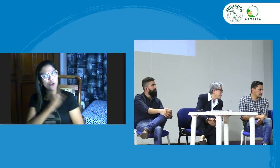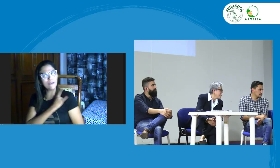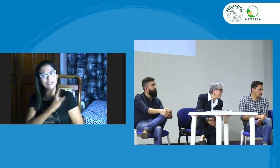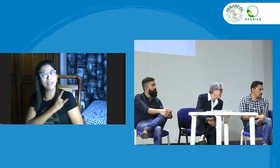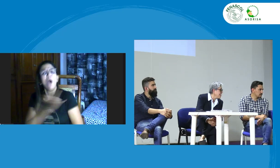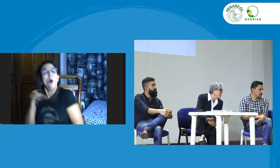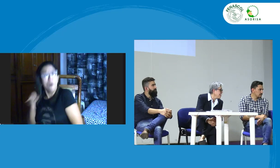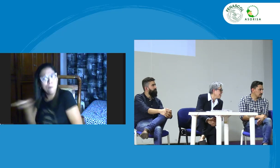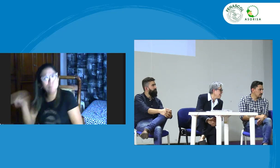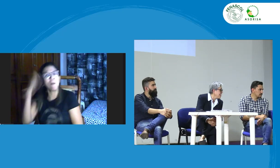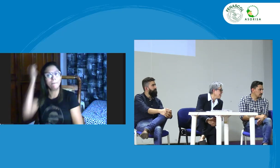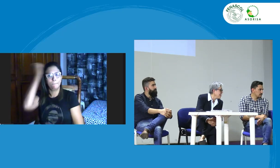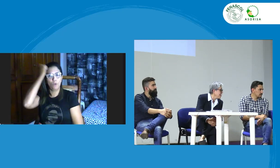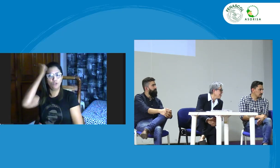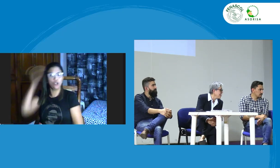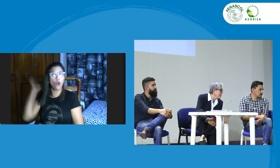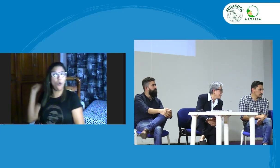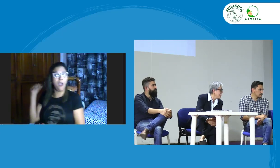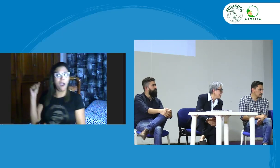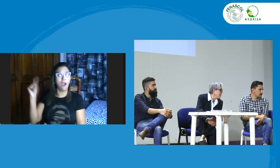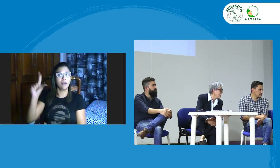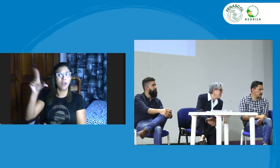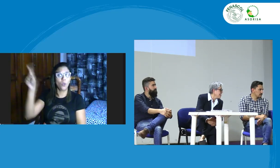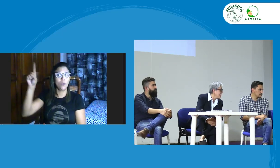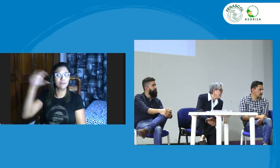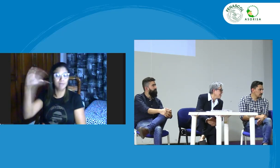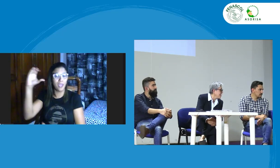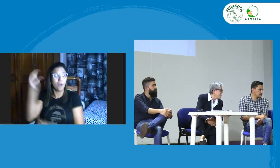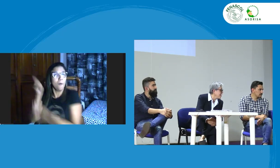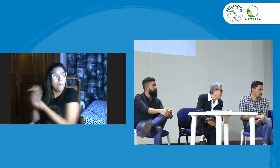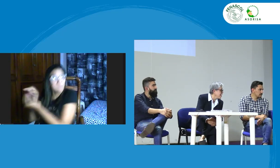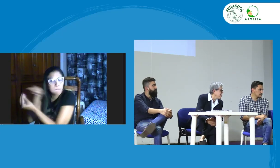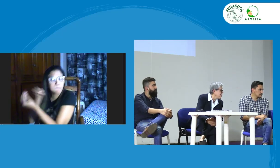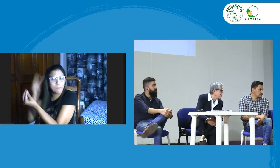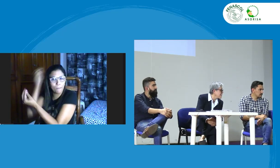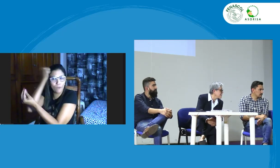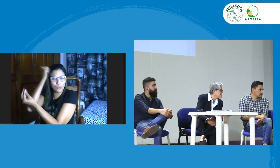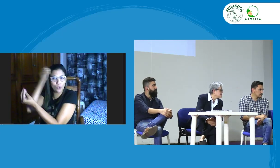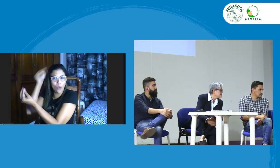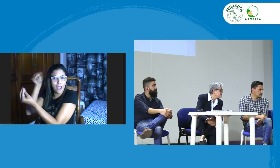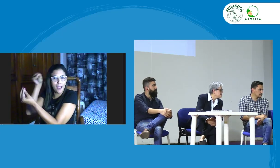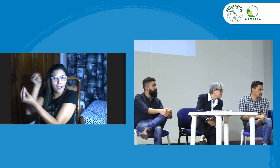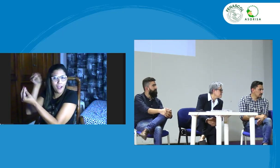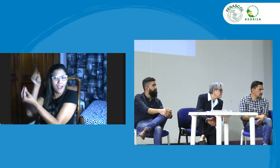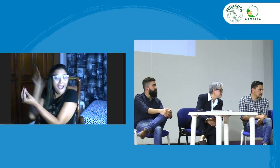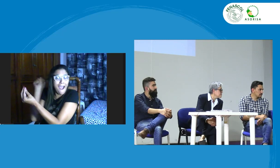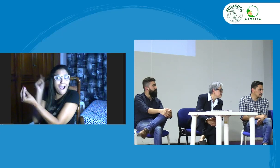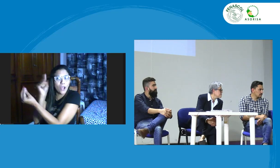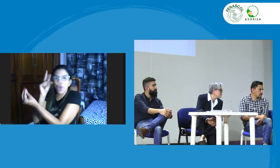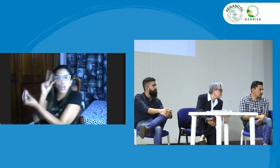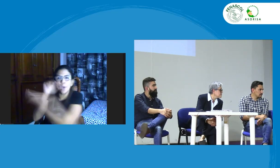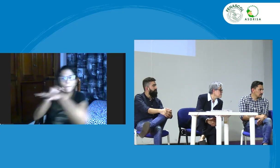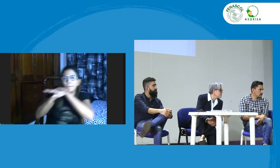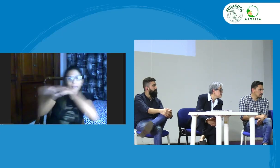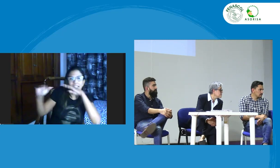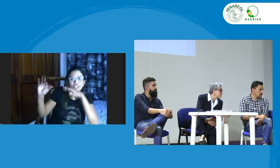organizaciones pero por qué no las universidades porque también hay profesores en nuestro país que